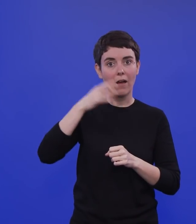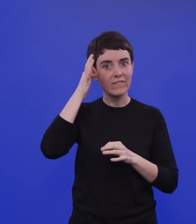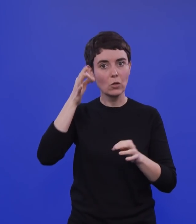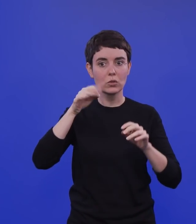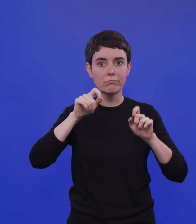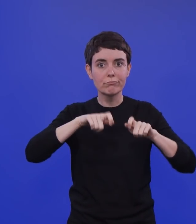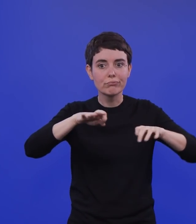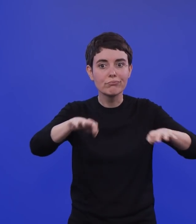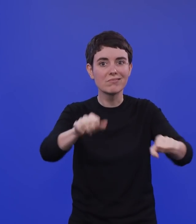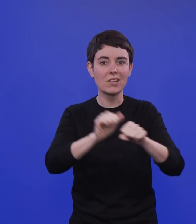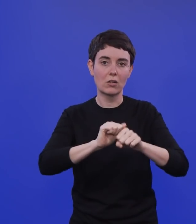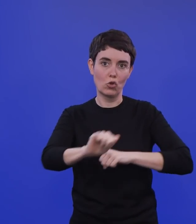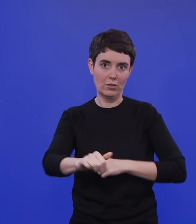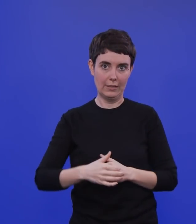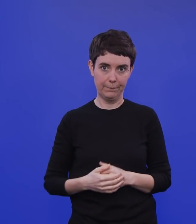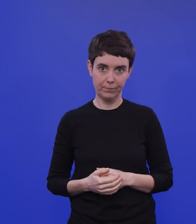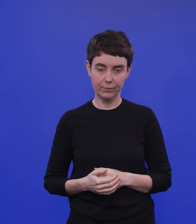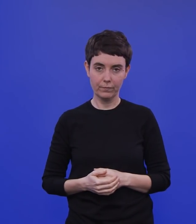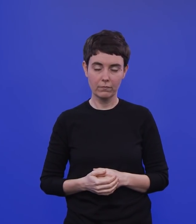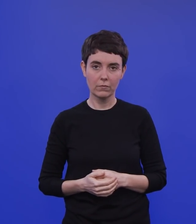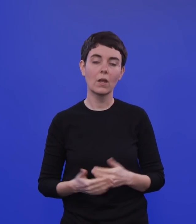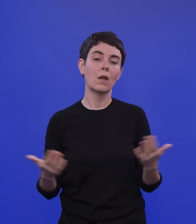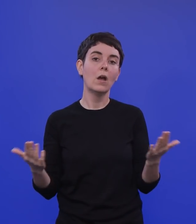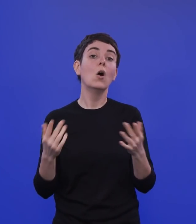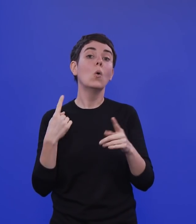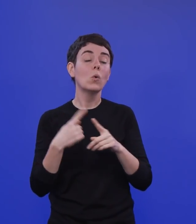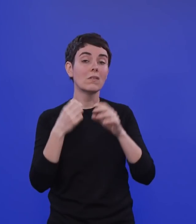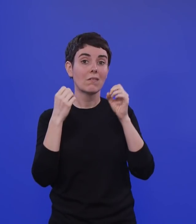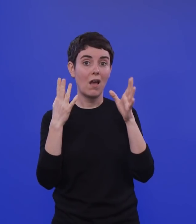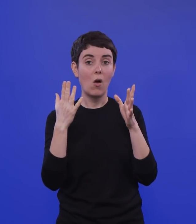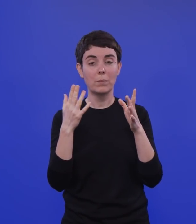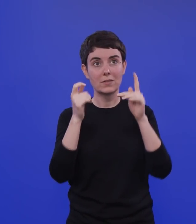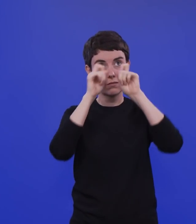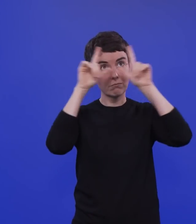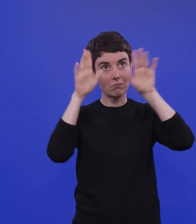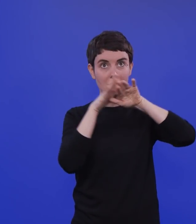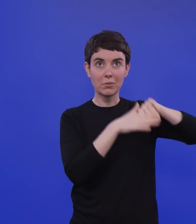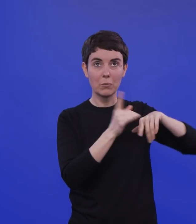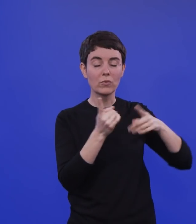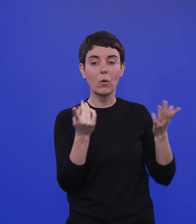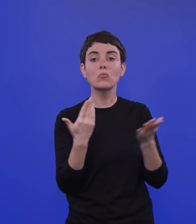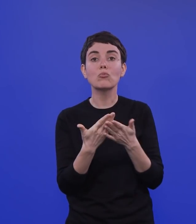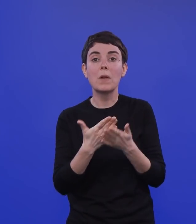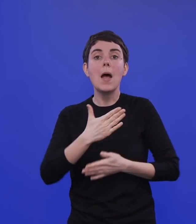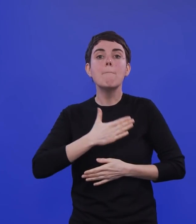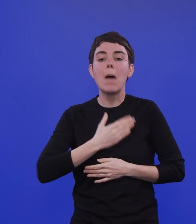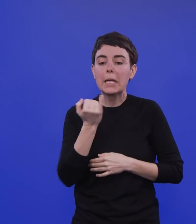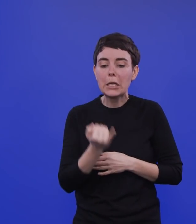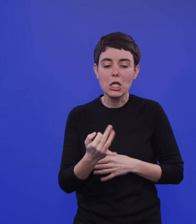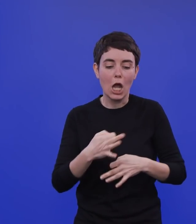loskoppeln von der selektiven Wahrnehmung, die dann auf lokaler Ebene viele haben, weil sie eben asymptomatische Kinder nicht bemerken und sagen, wieso aber in unserer